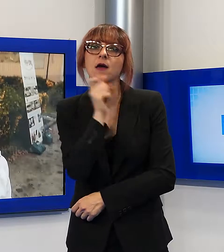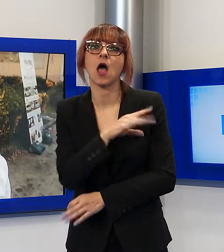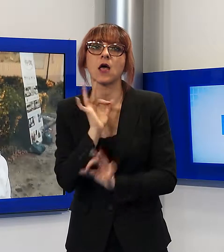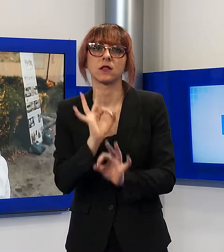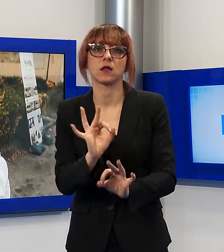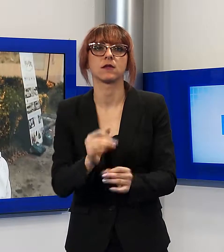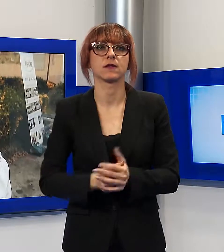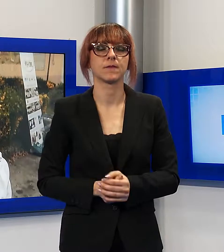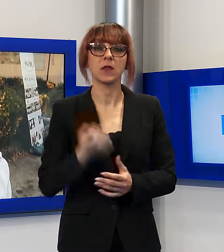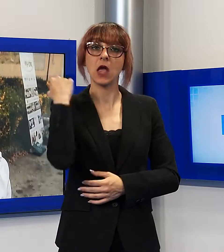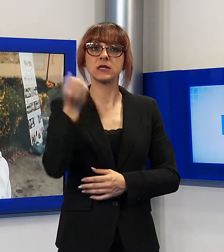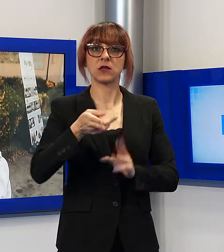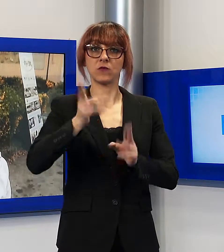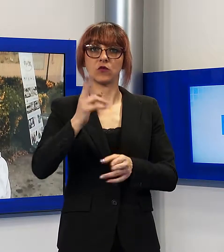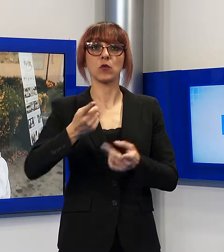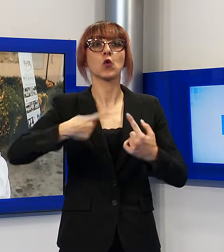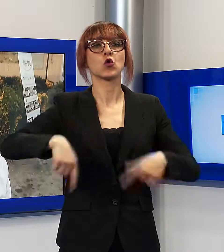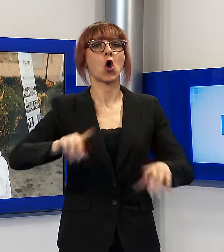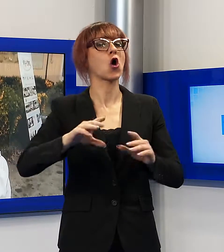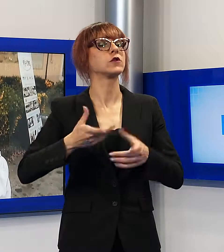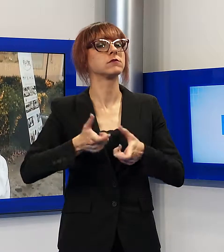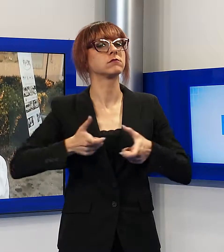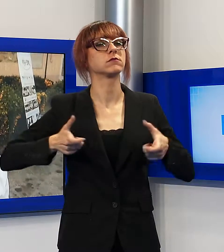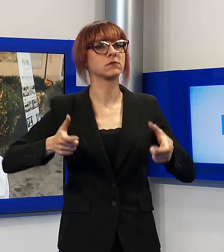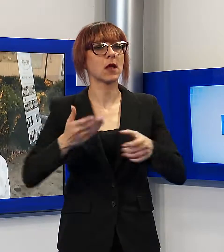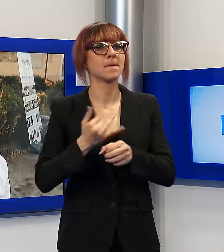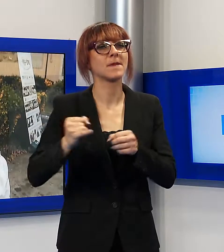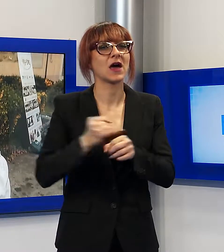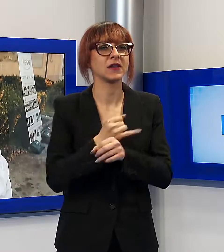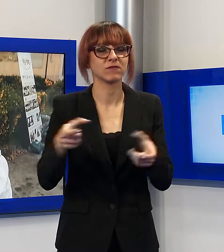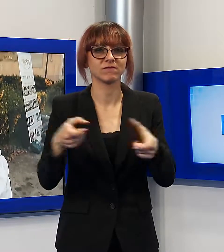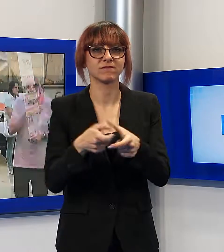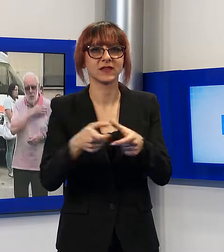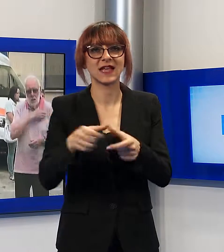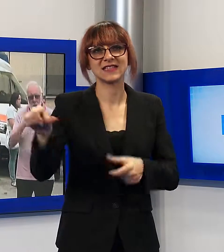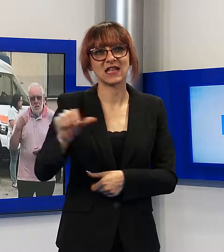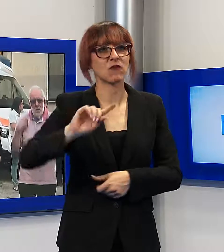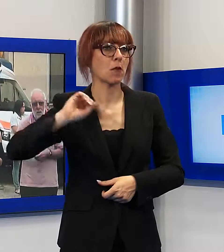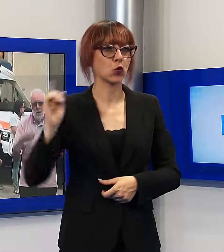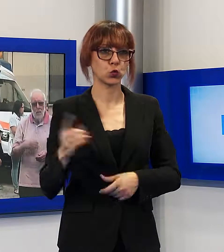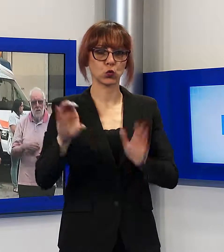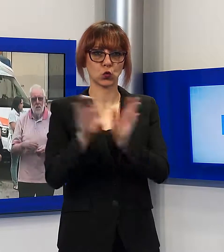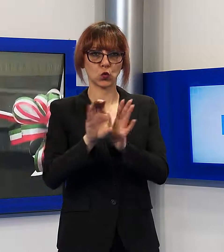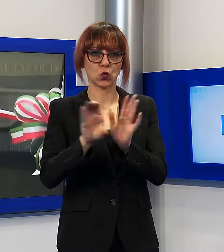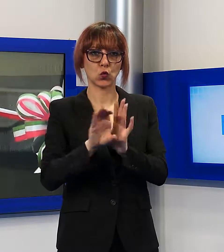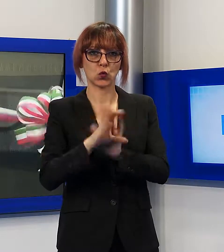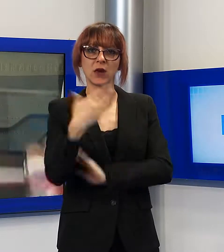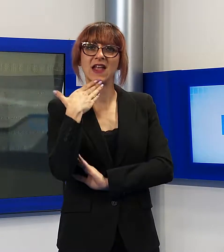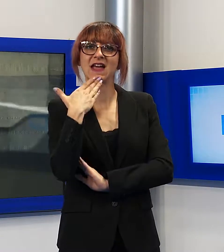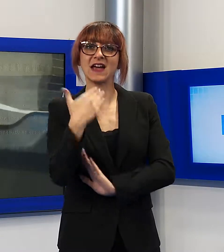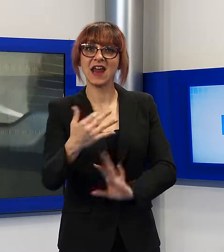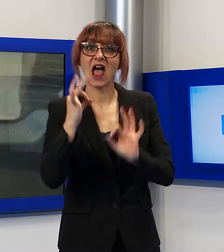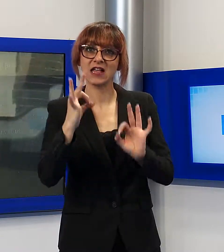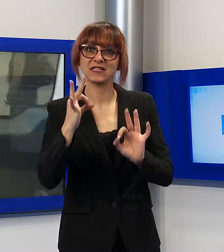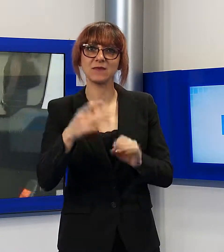nostra collettività, per la nostra comunità, in particolare la comunità di Stiava ma di tutto il comune, grazie a